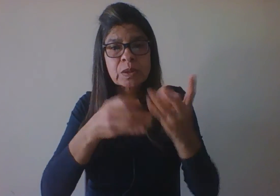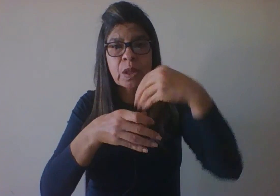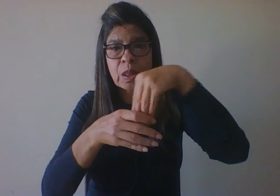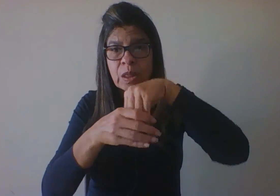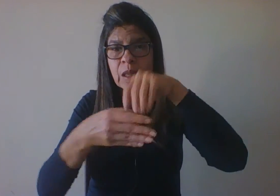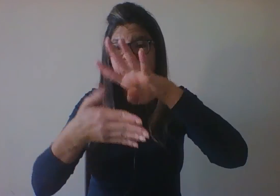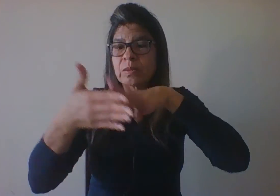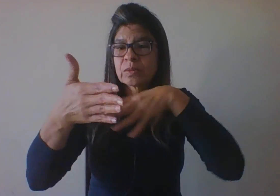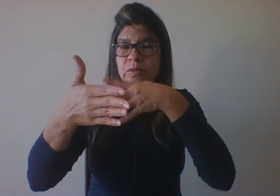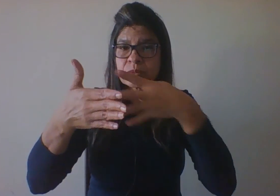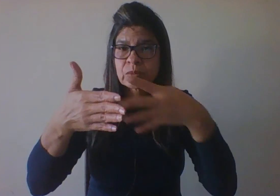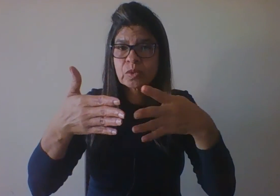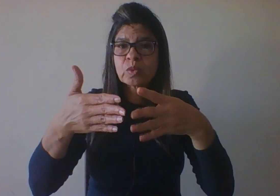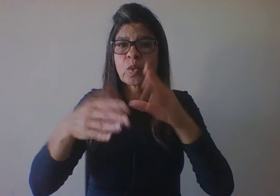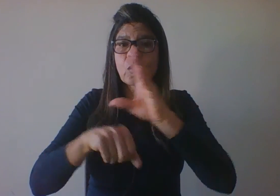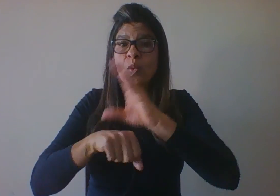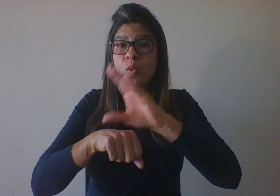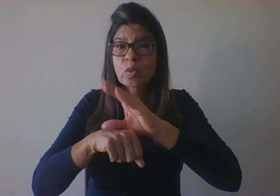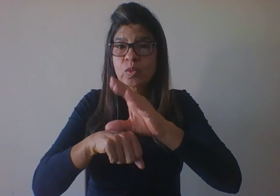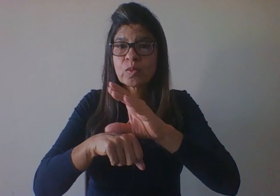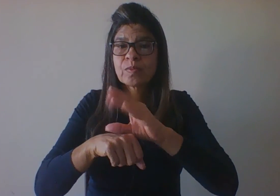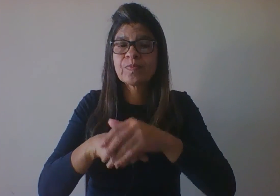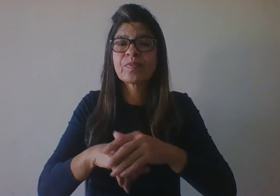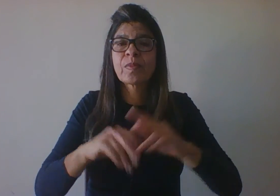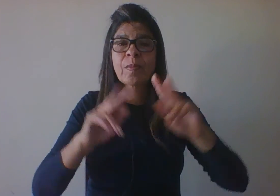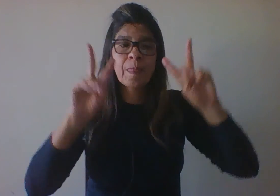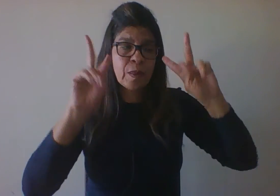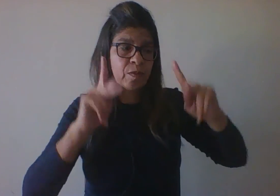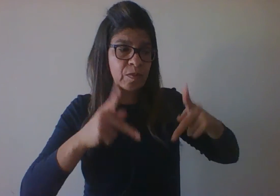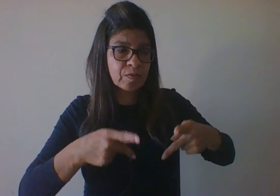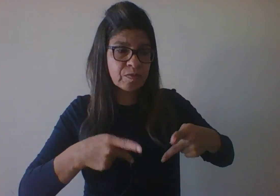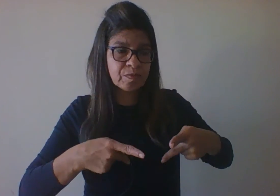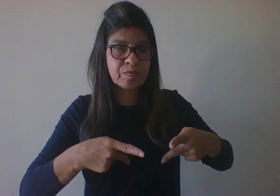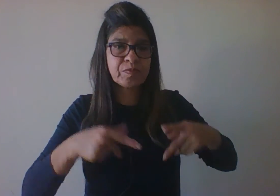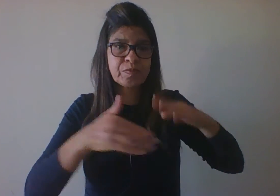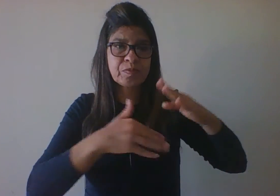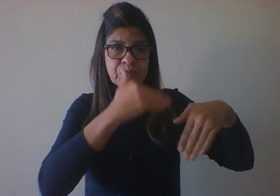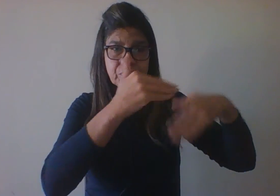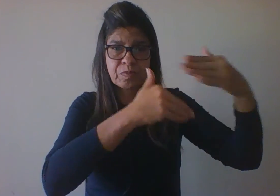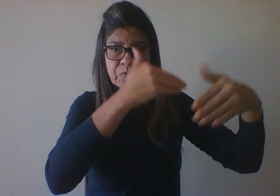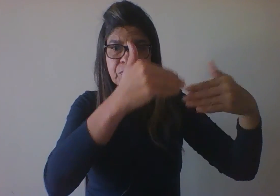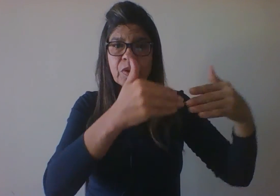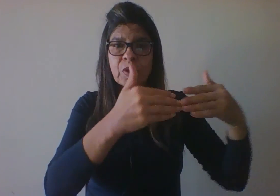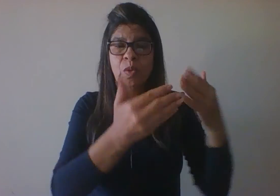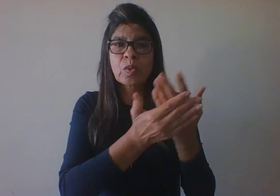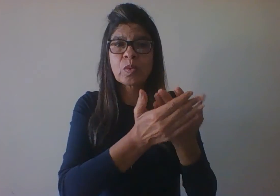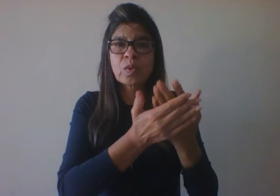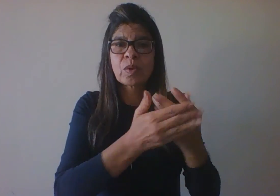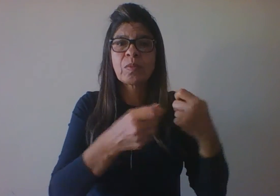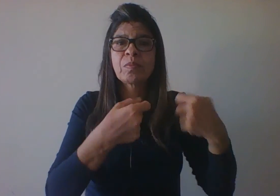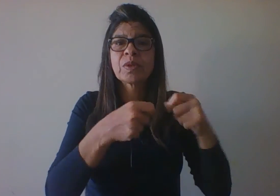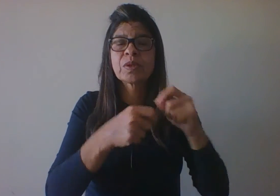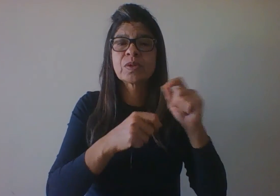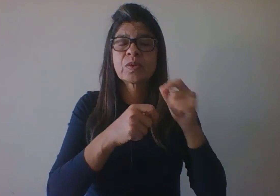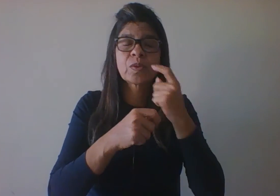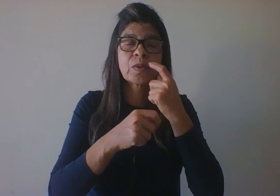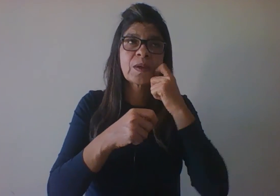desenvolvimento humano, deve-se começar com um entendimento da unidade dialética entre as duas linhas radicalmente